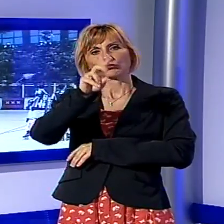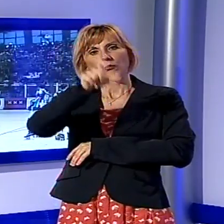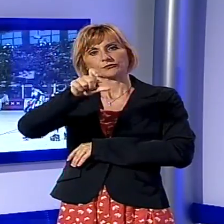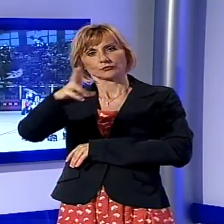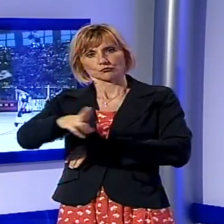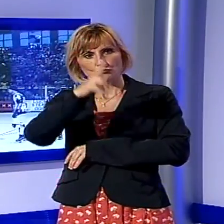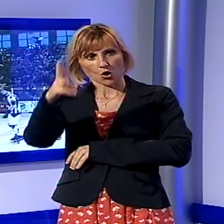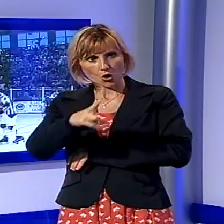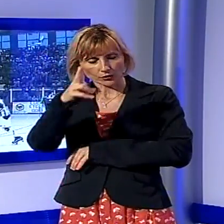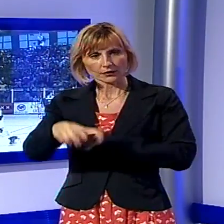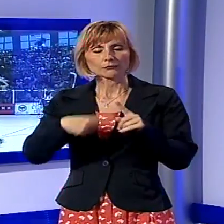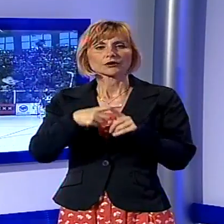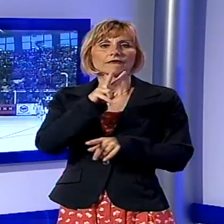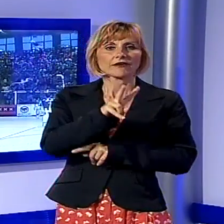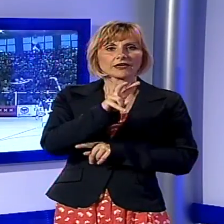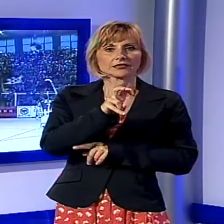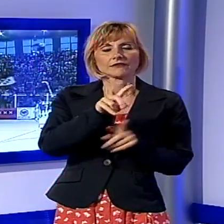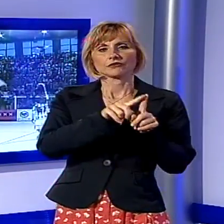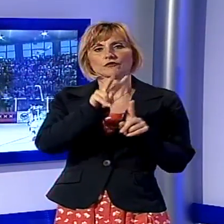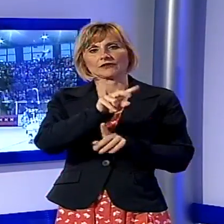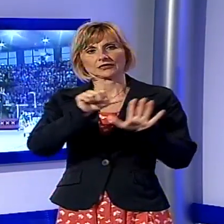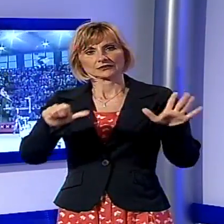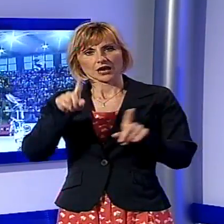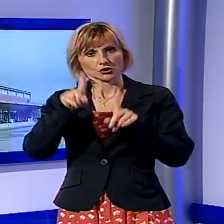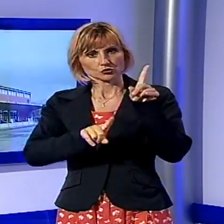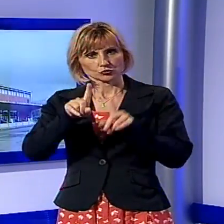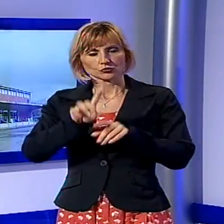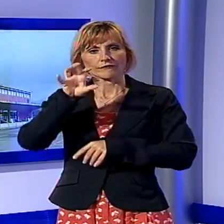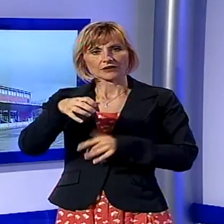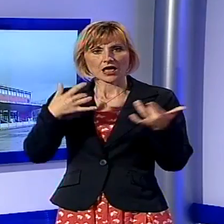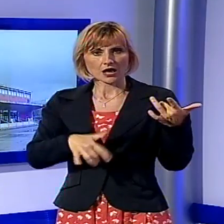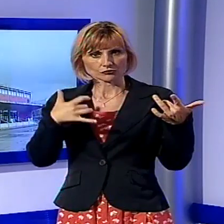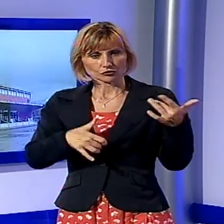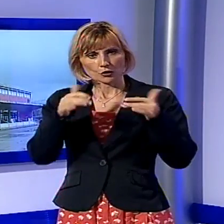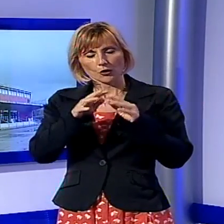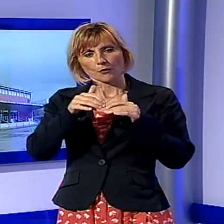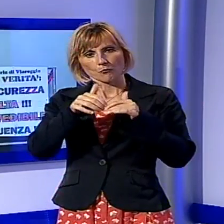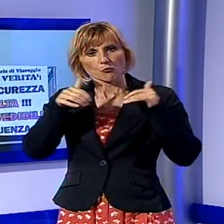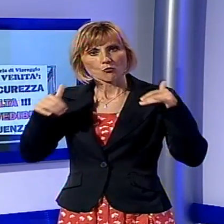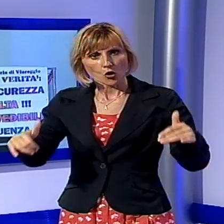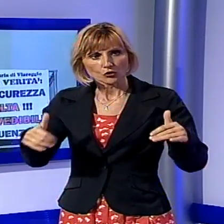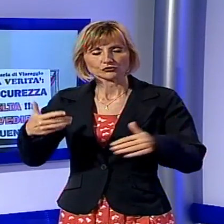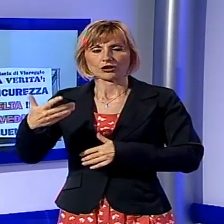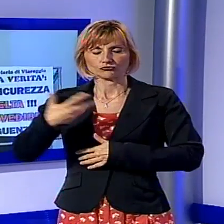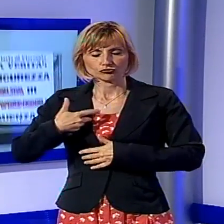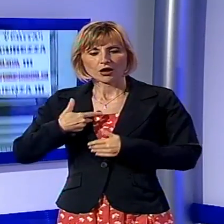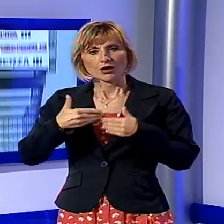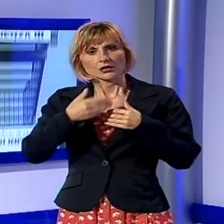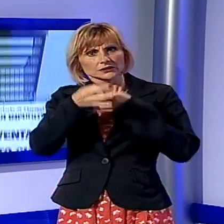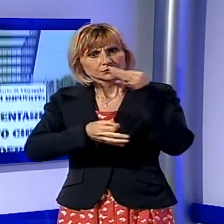a Villa Argentina ci sarà una mossa fotografica e a freschi di Gianfranco Maffei che ripercorre la strage di Via Reggio dalla notte del